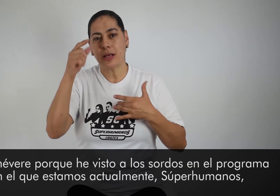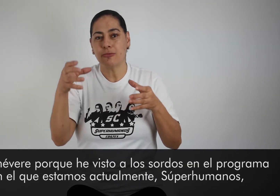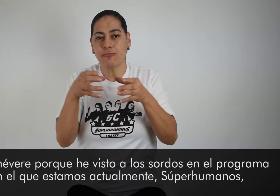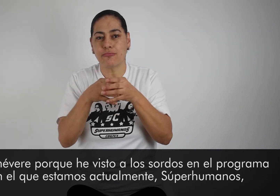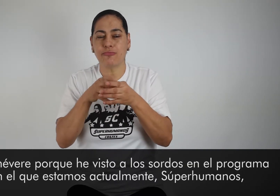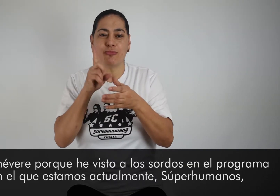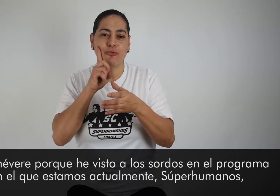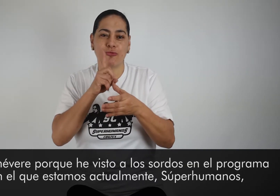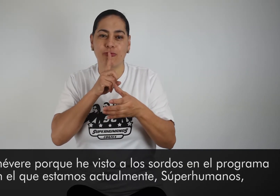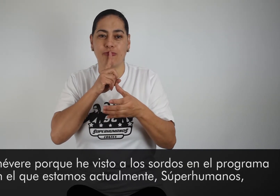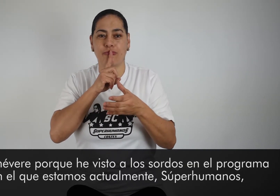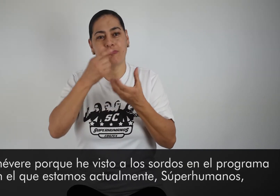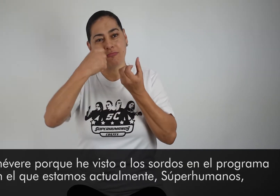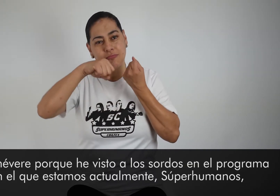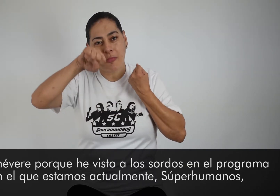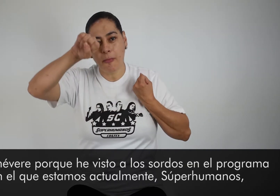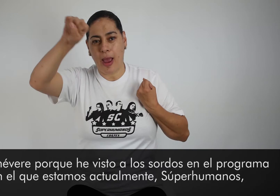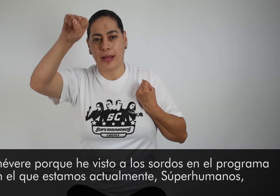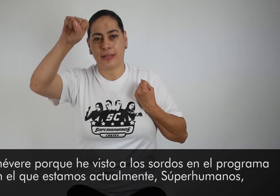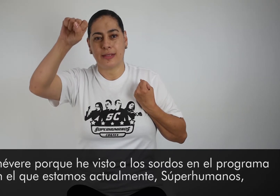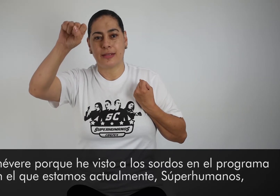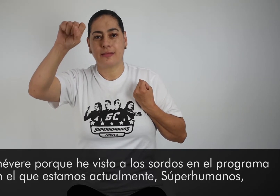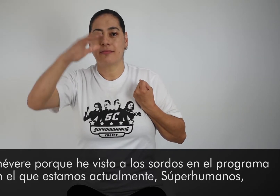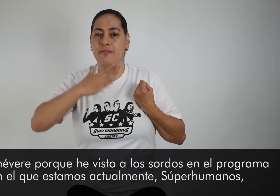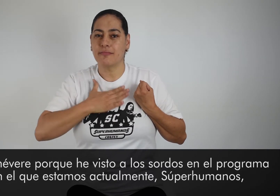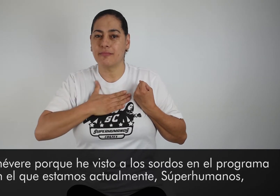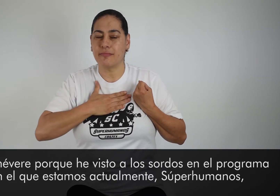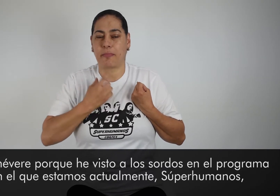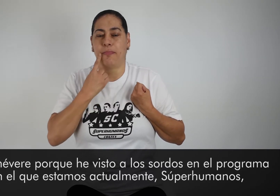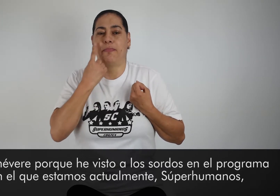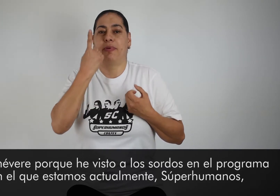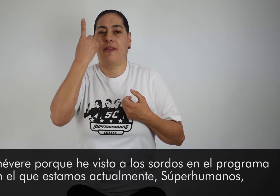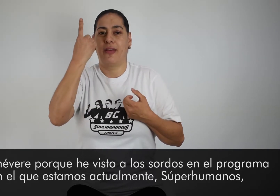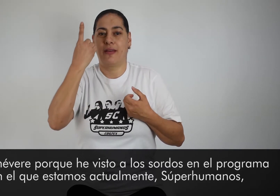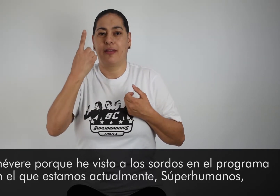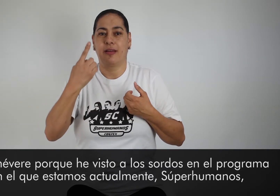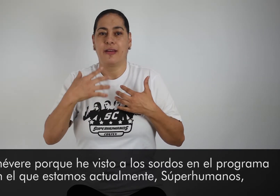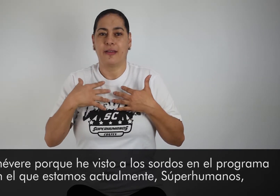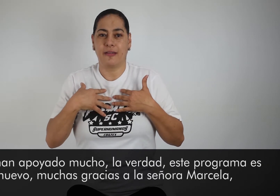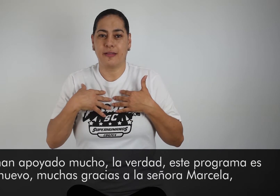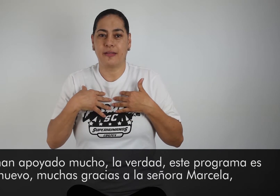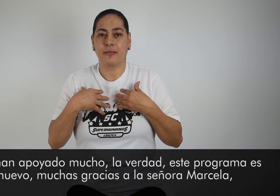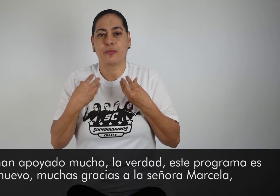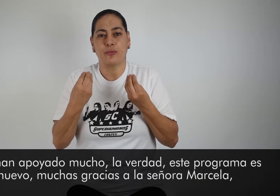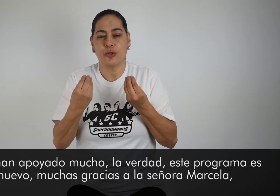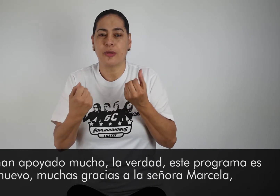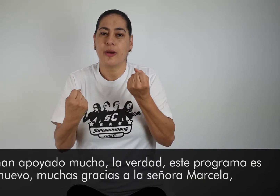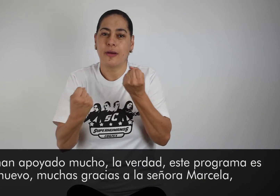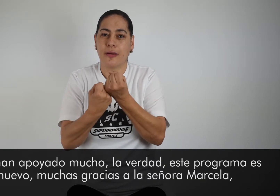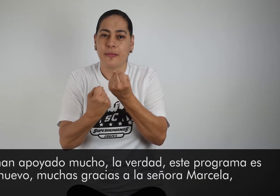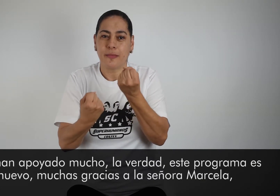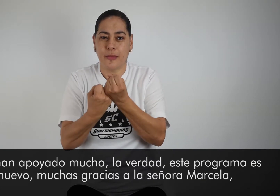he visto a los sordos en el programa que estamos actualmente, Superhumanos. Sí, nos han apoyado mucho.